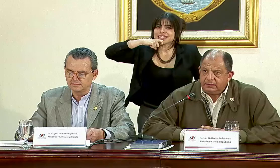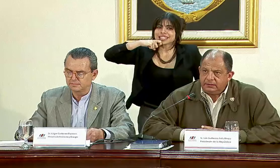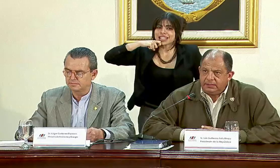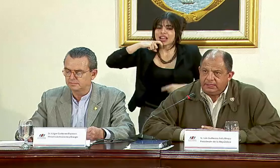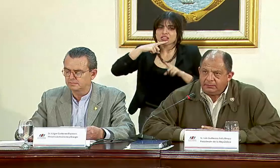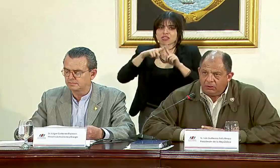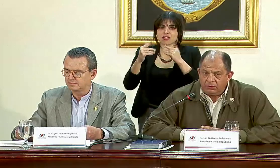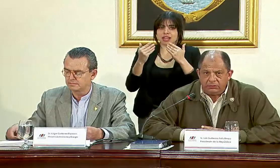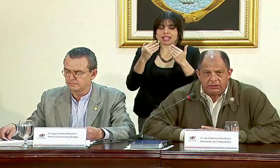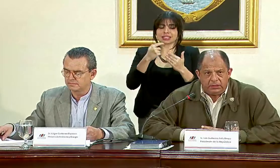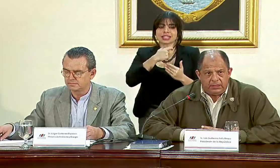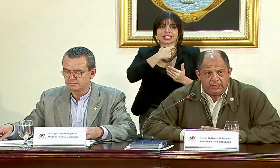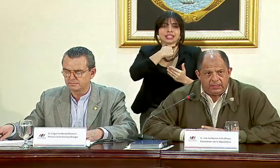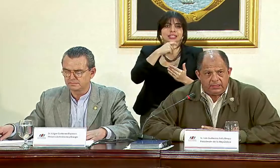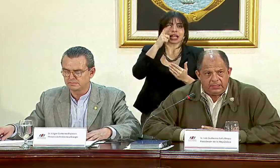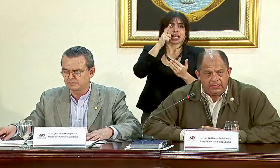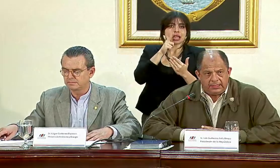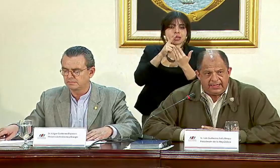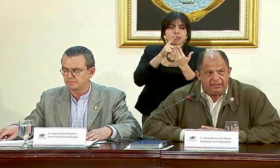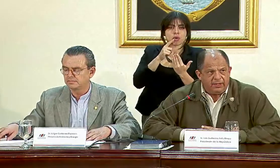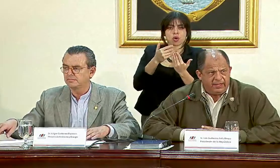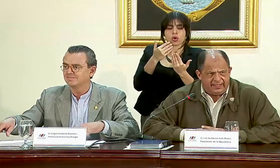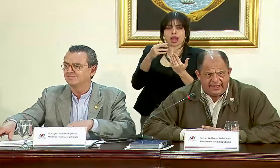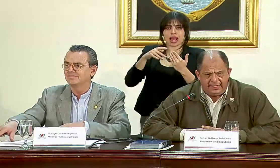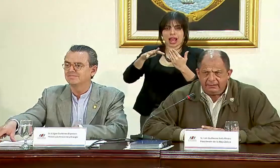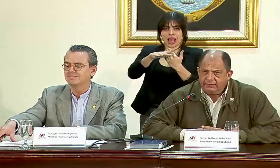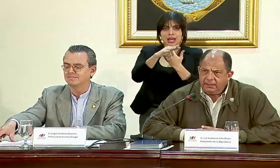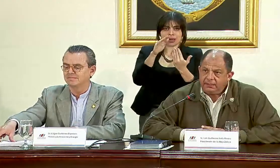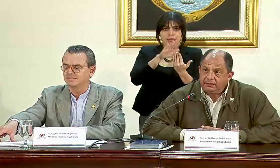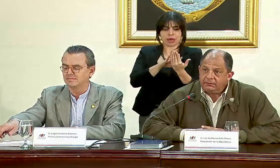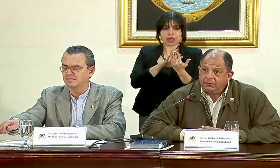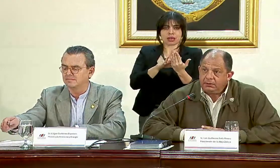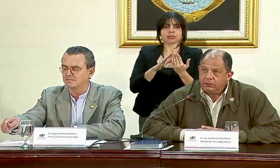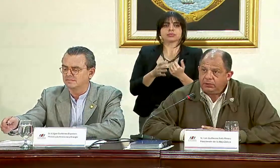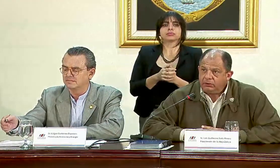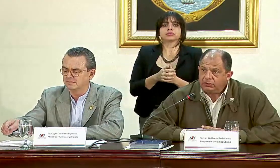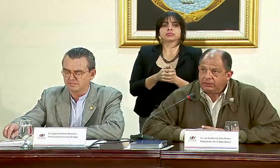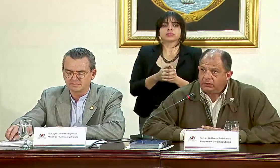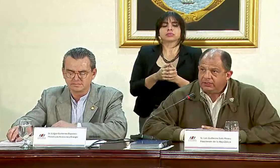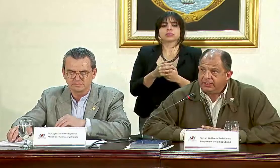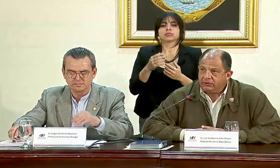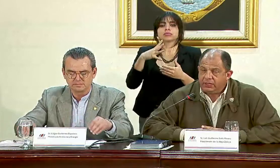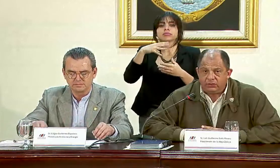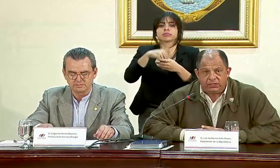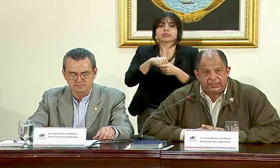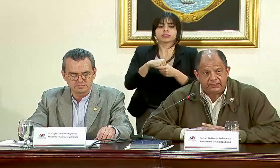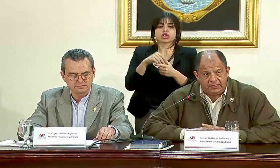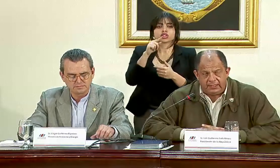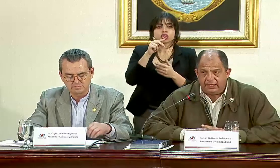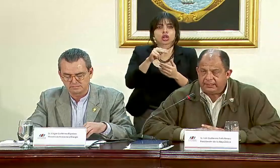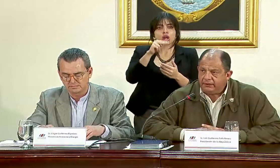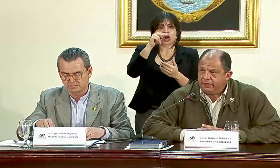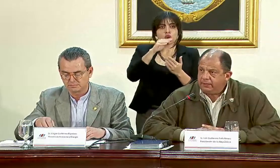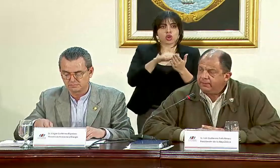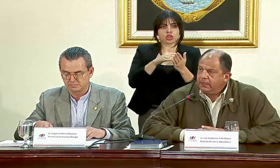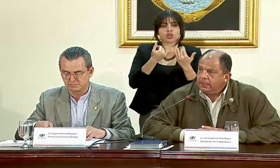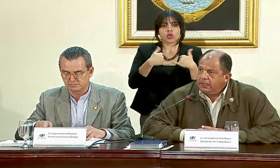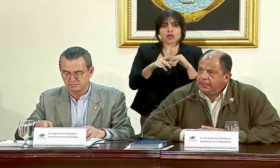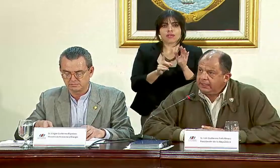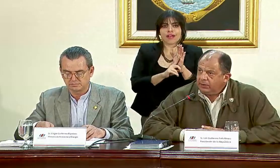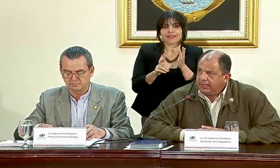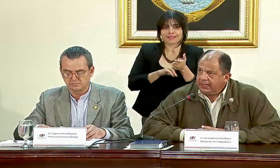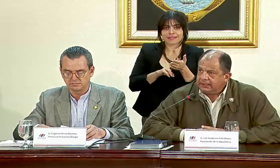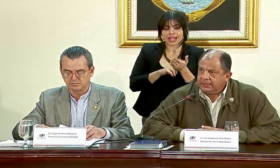crisis de Limón y el Caribe en general, incluidos los cantones de la zona norte que siguen alerta verde,